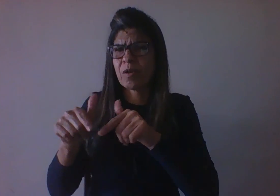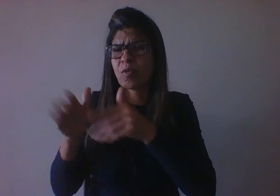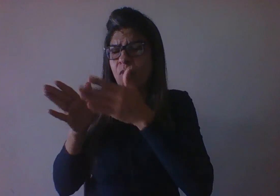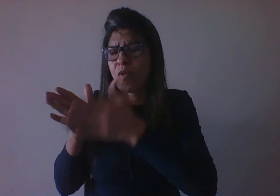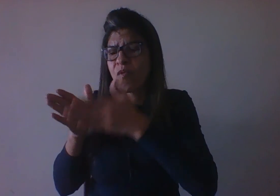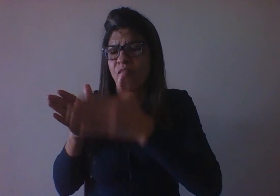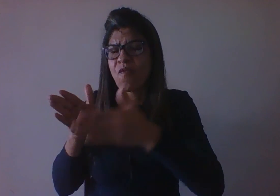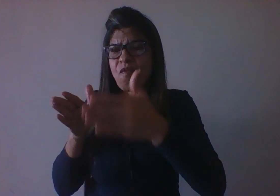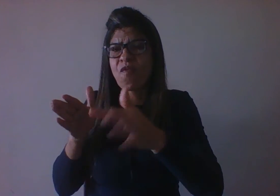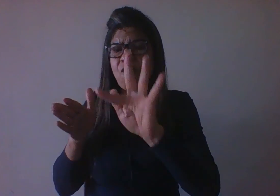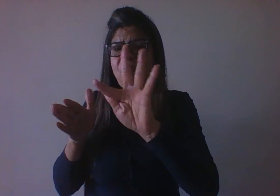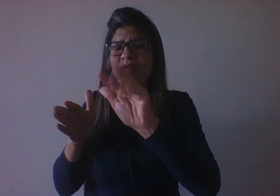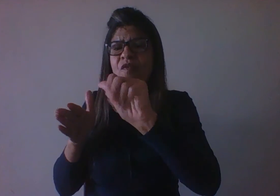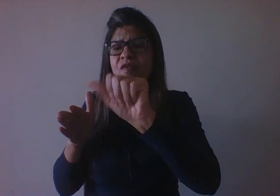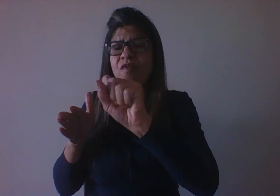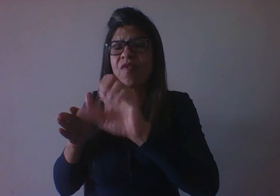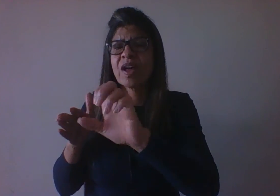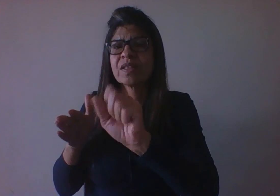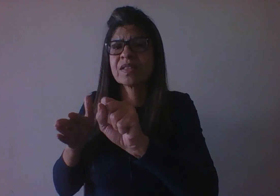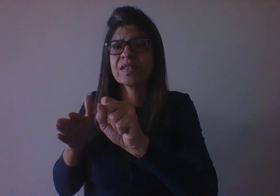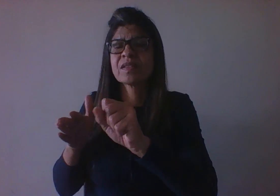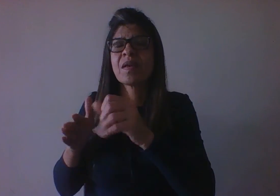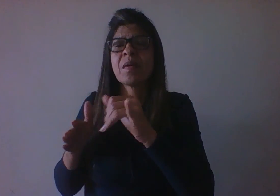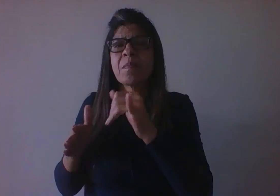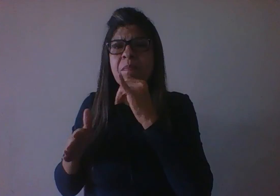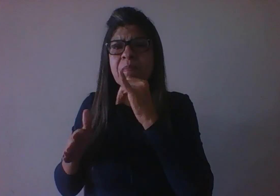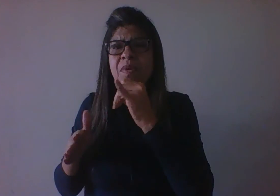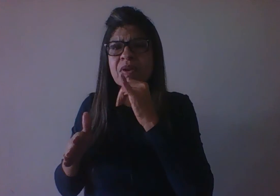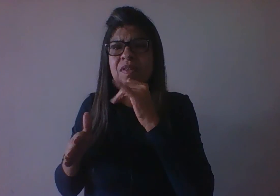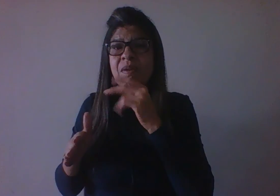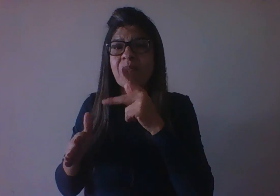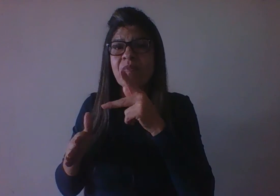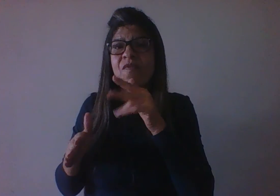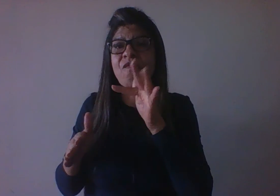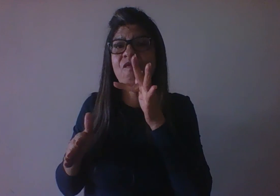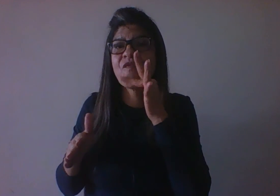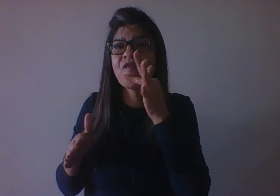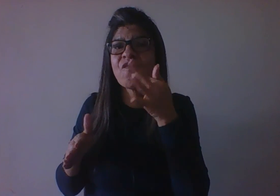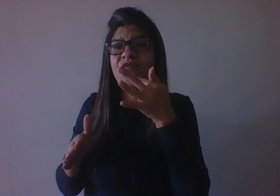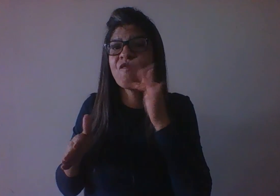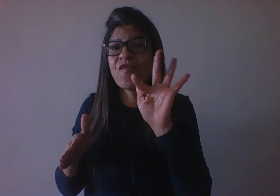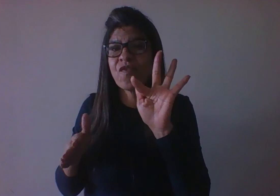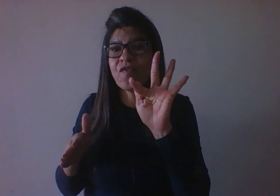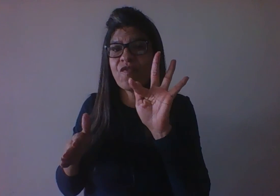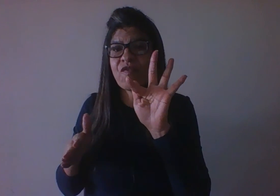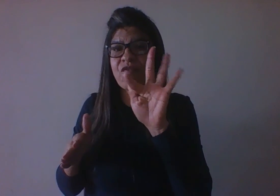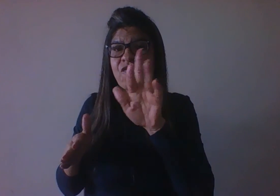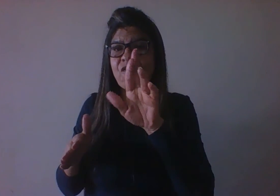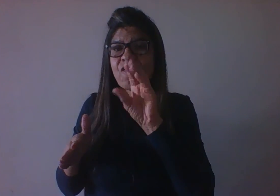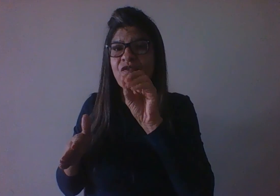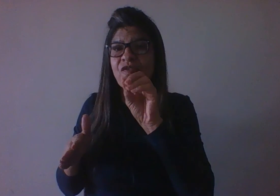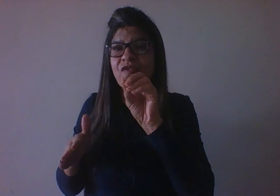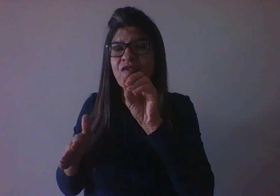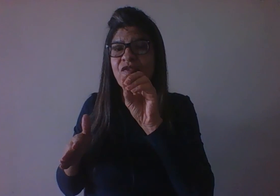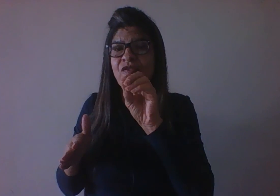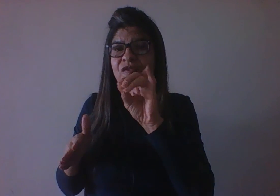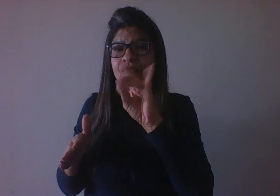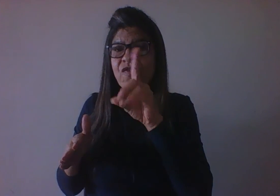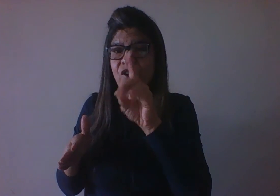de Freud, que elabora que a maioria dos pensamentos e desejos reprimidos derivam de conflitos de ordem sexual nos